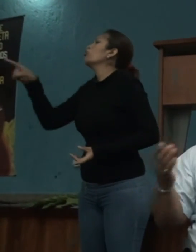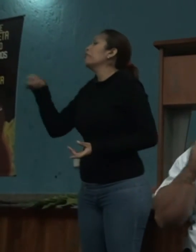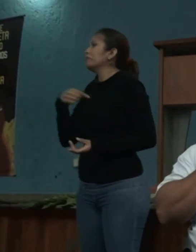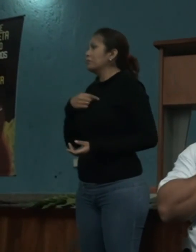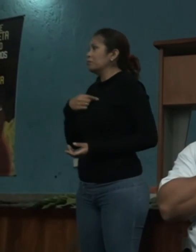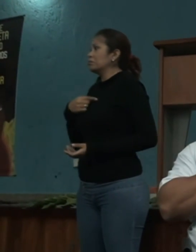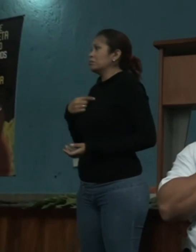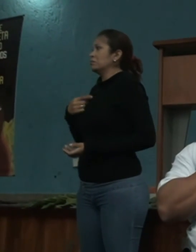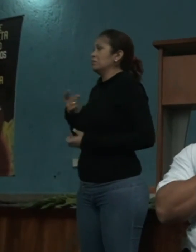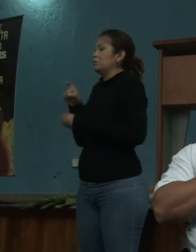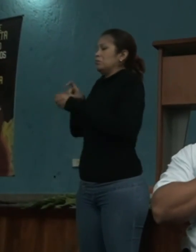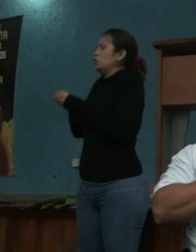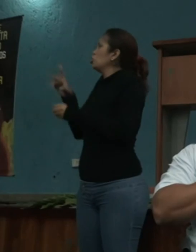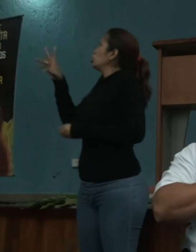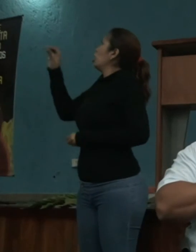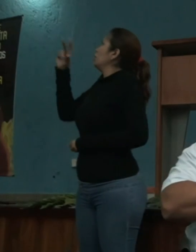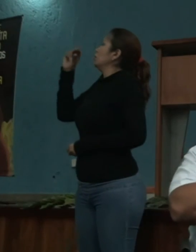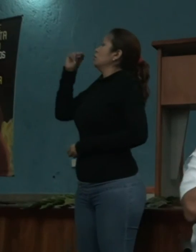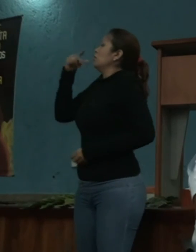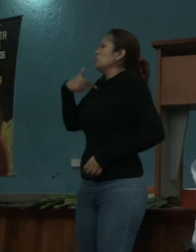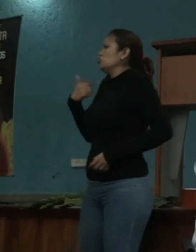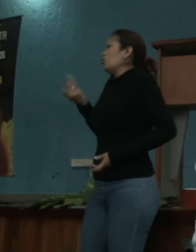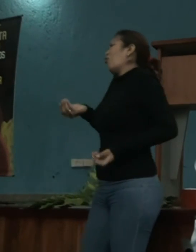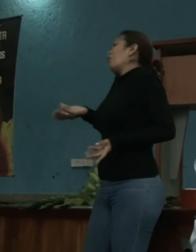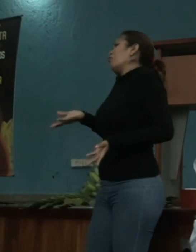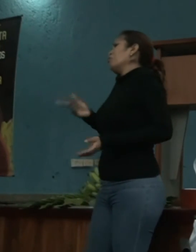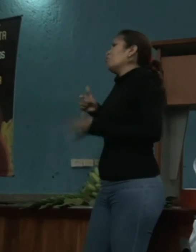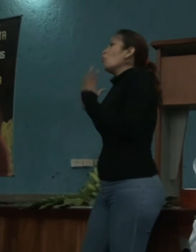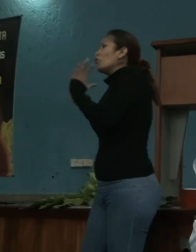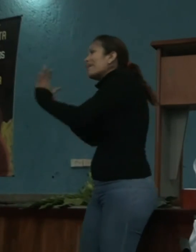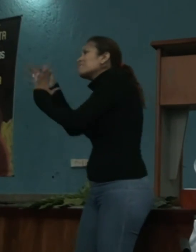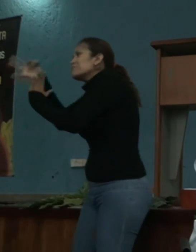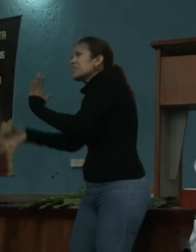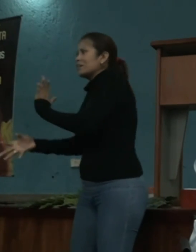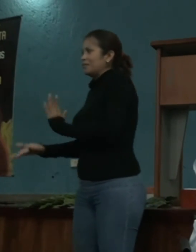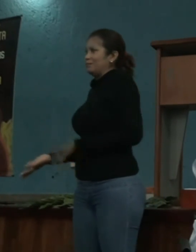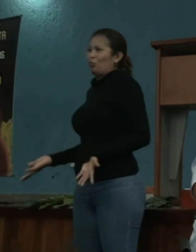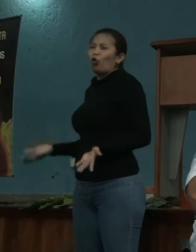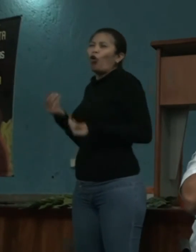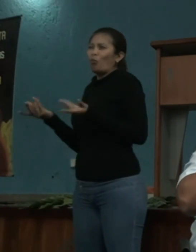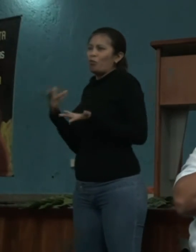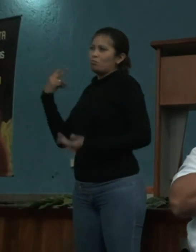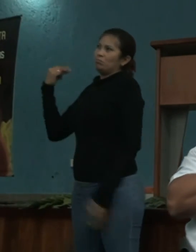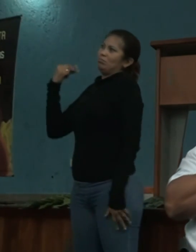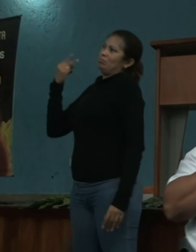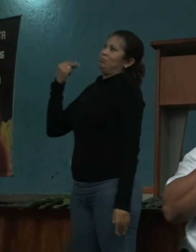Entonces, esos prejuicios, o razones de discapacidad,